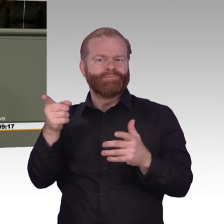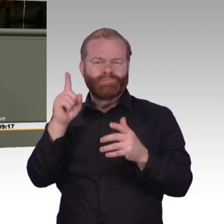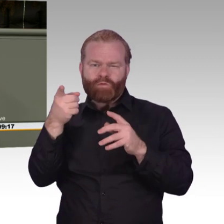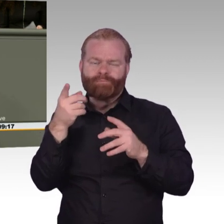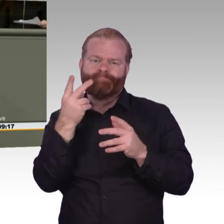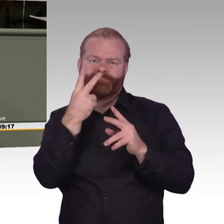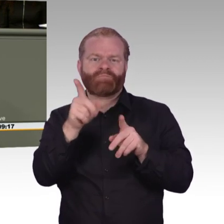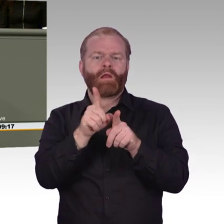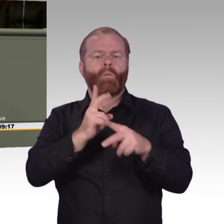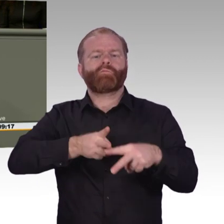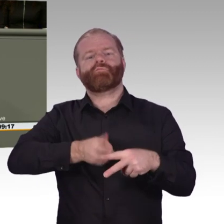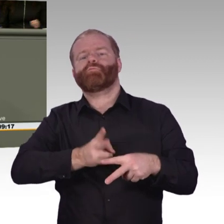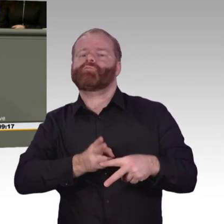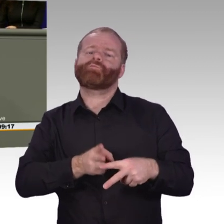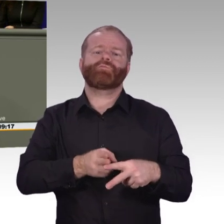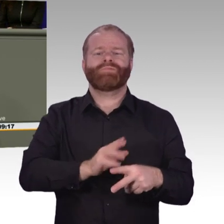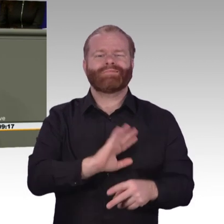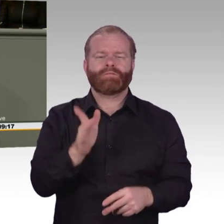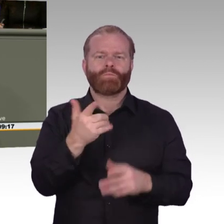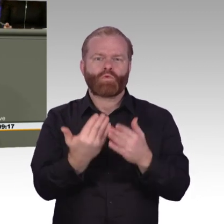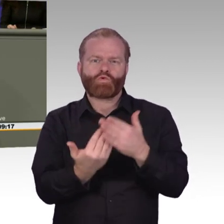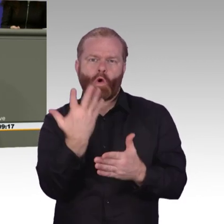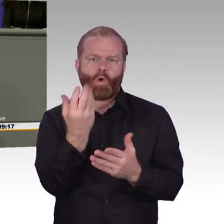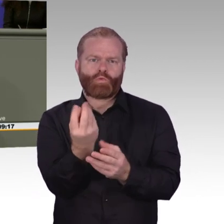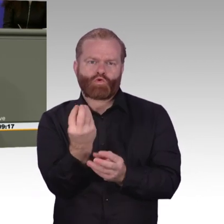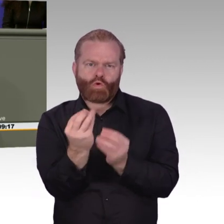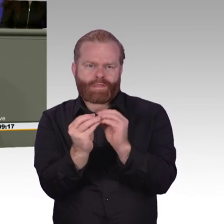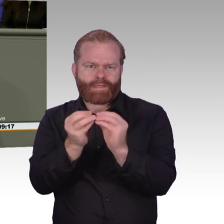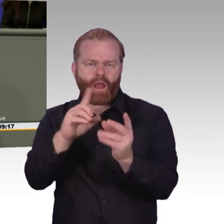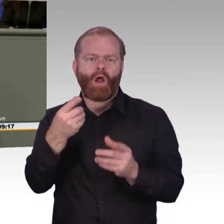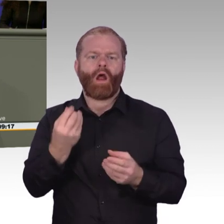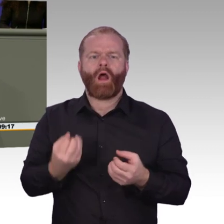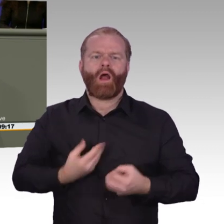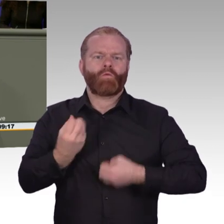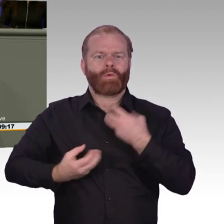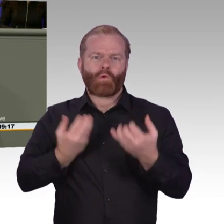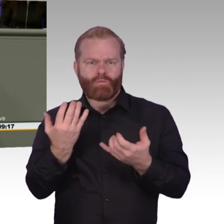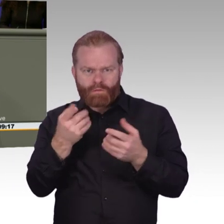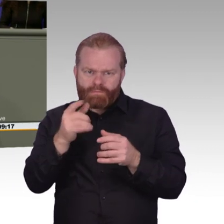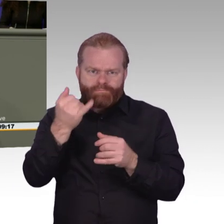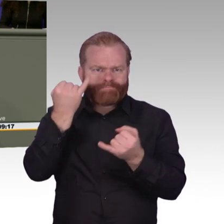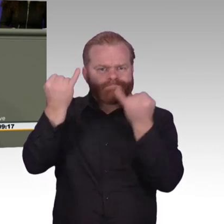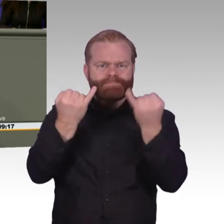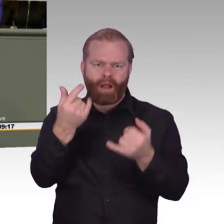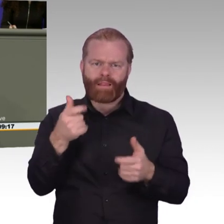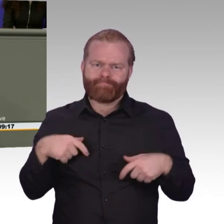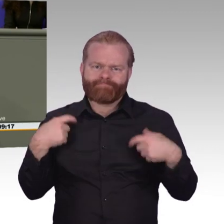Geschäftsmodelle zu entwickeln. Und hier brauchen wir steuerliche Anreize. Und dafür werden wir zum Beispiel die steuerliche Forschungsförderung, insbesondere für kleine